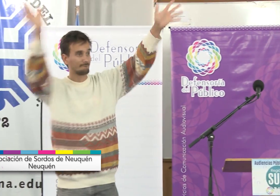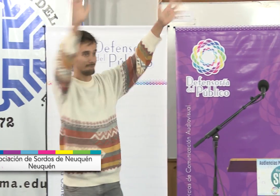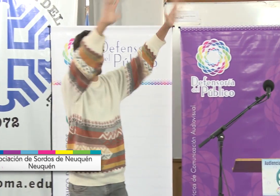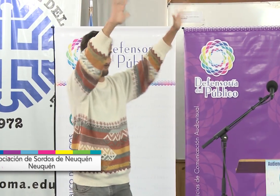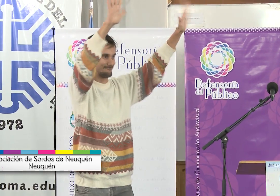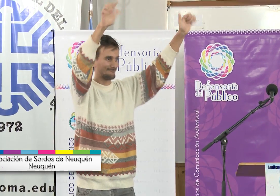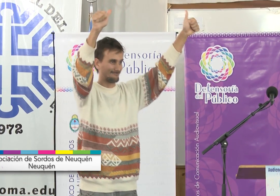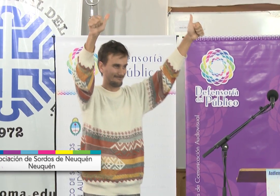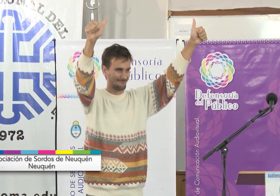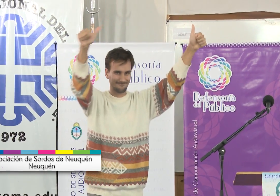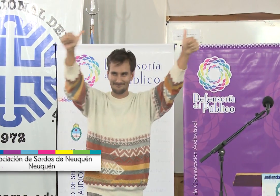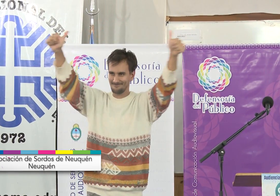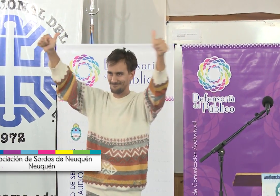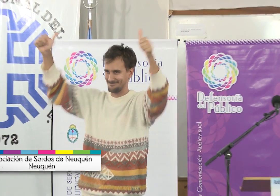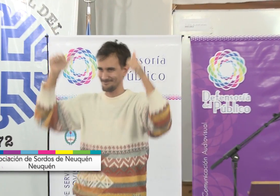Hola, ¿cómo les va todos? ¿Todos bien?